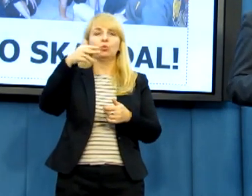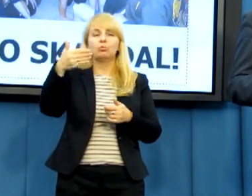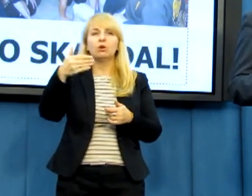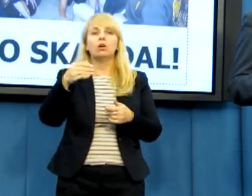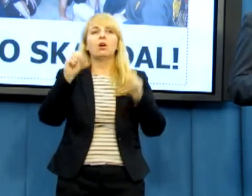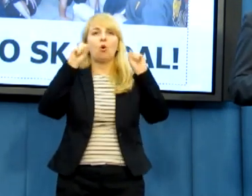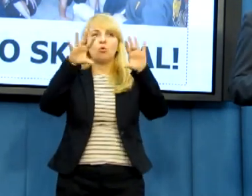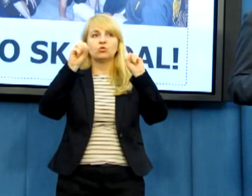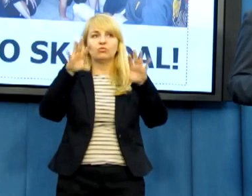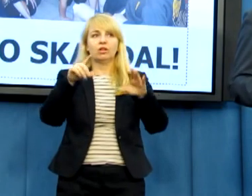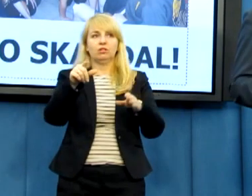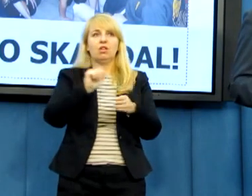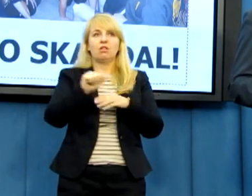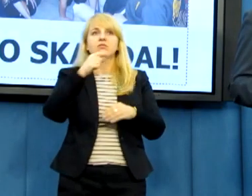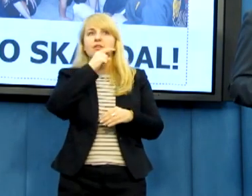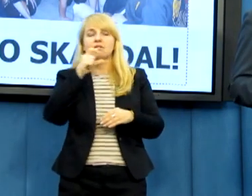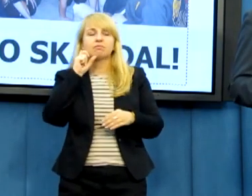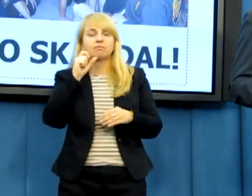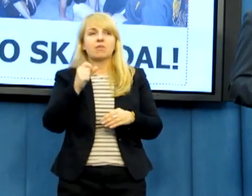normą.